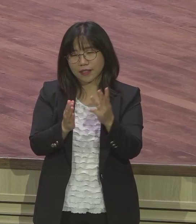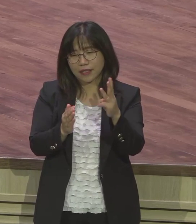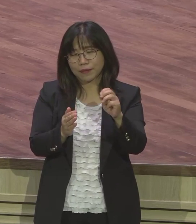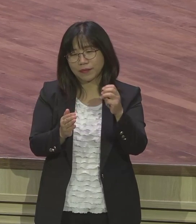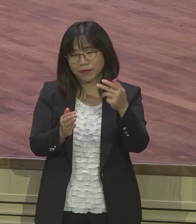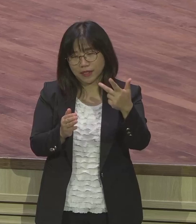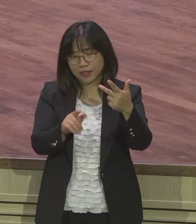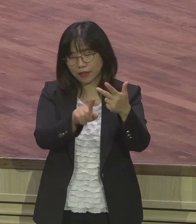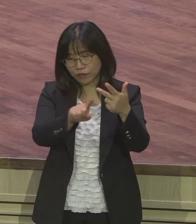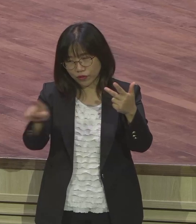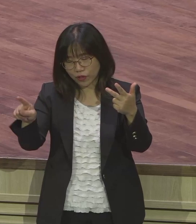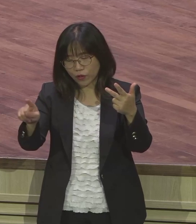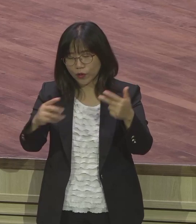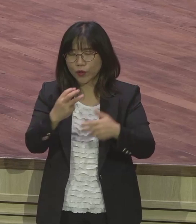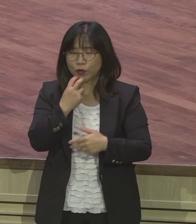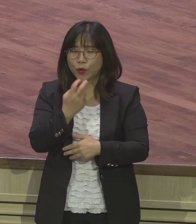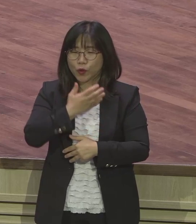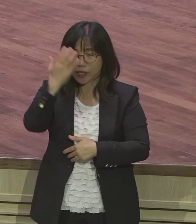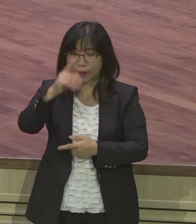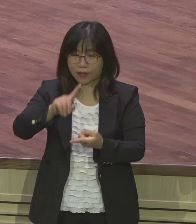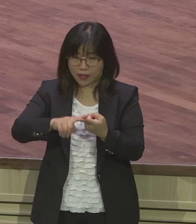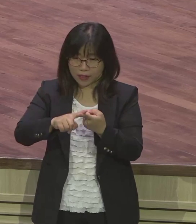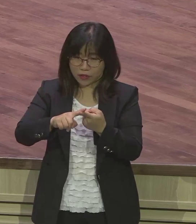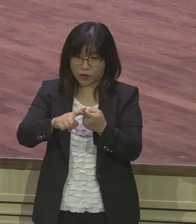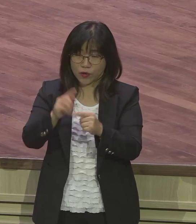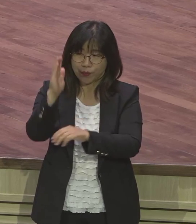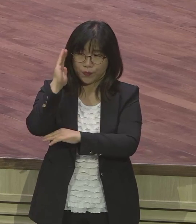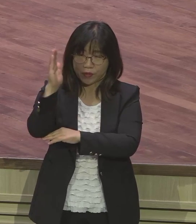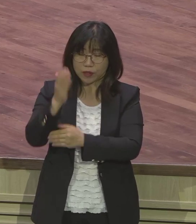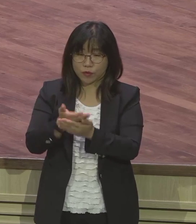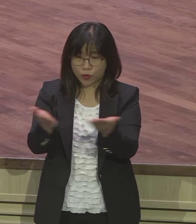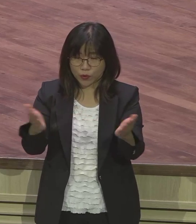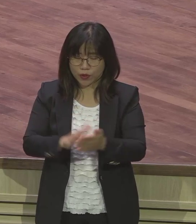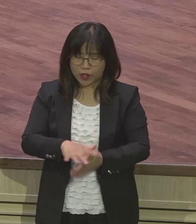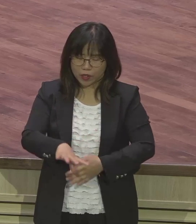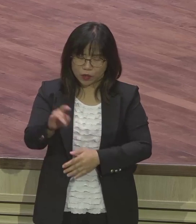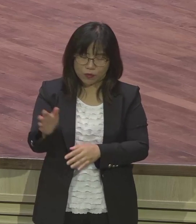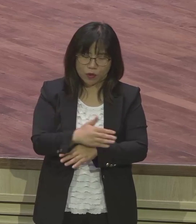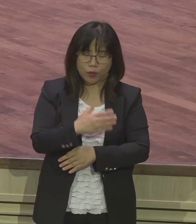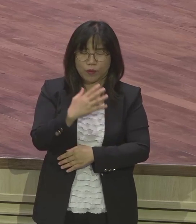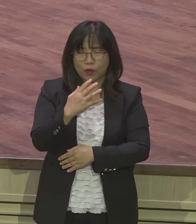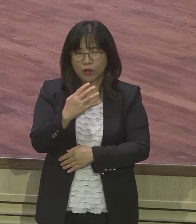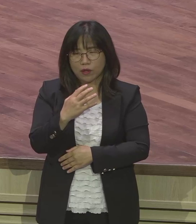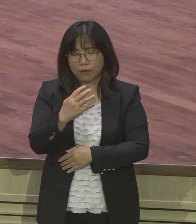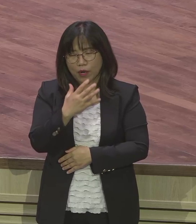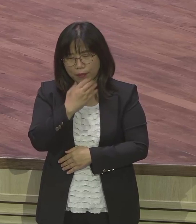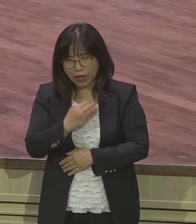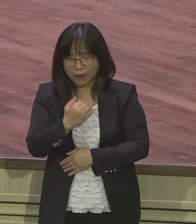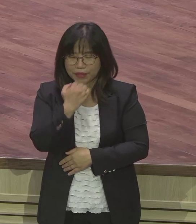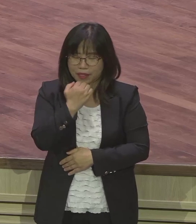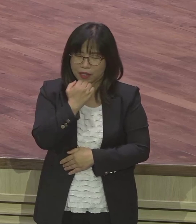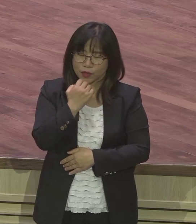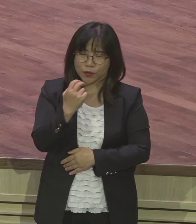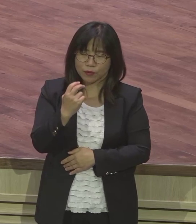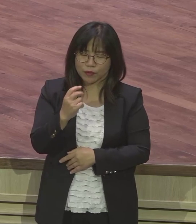나오지요 그러니까 장세기 1장부터 50장까지는 아브라함기사 야구 요셉에 이야기하는데 마지막 이제 요셉의 이야기를